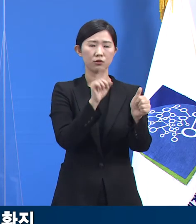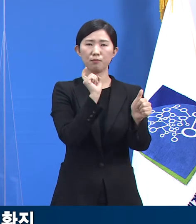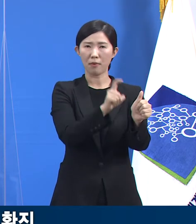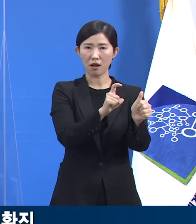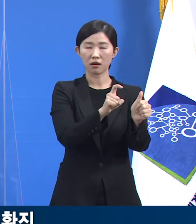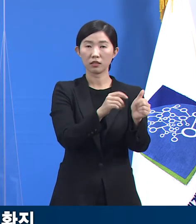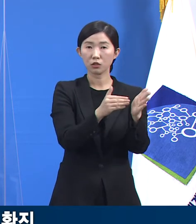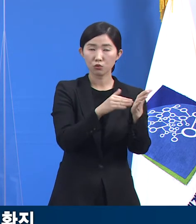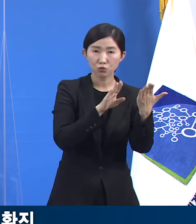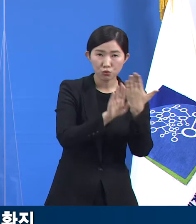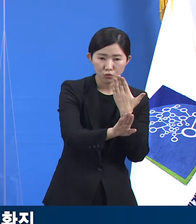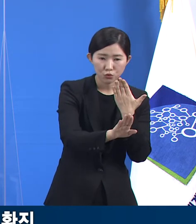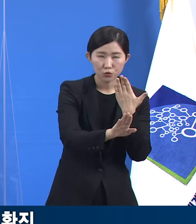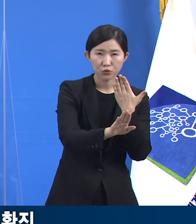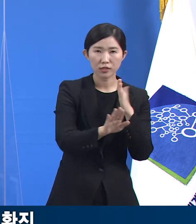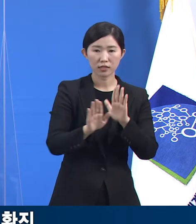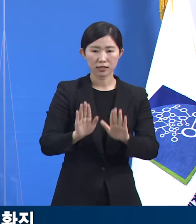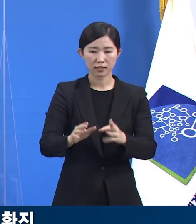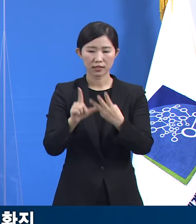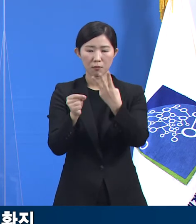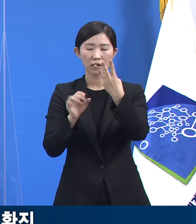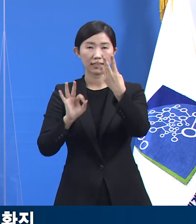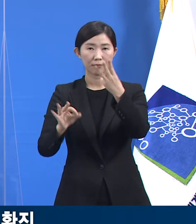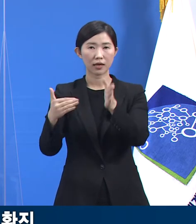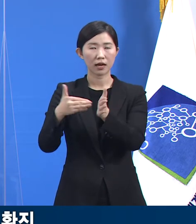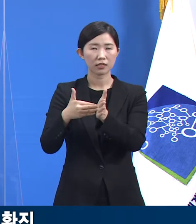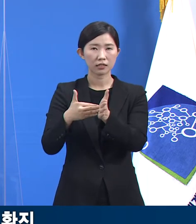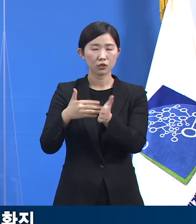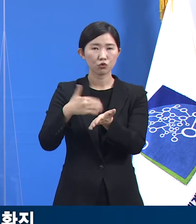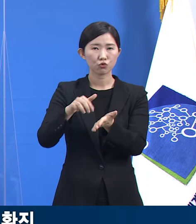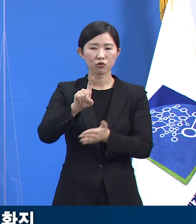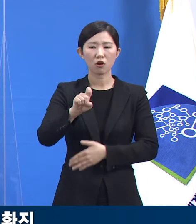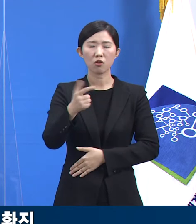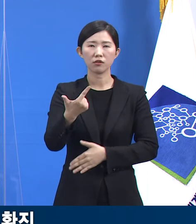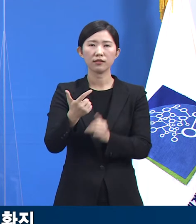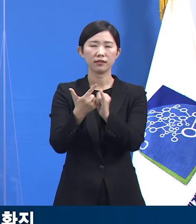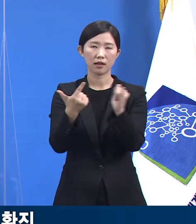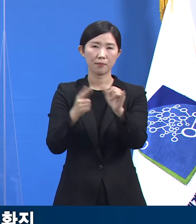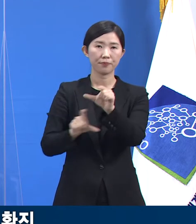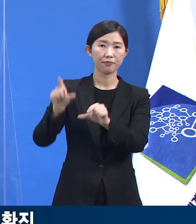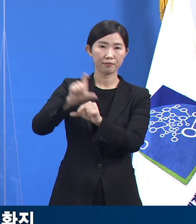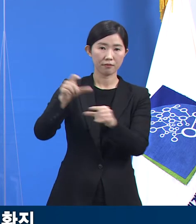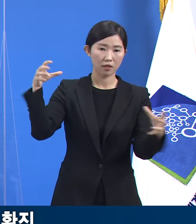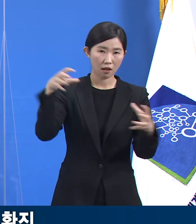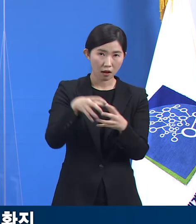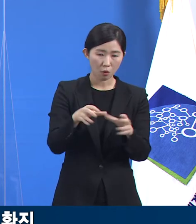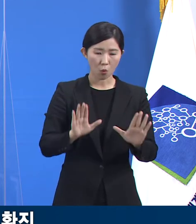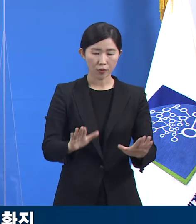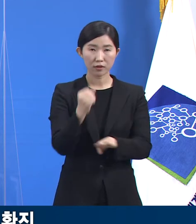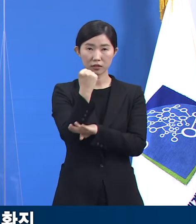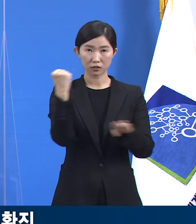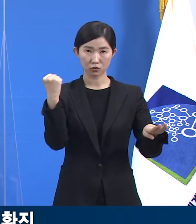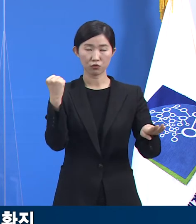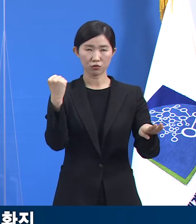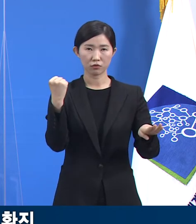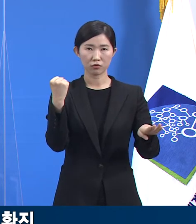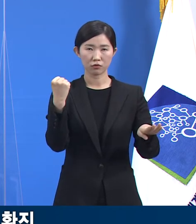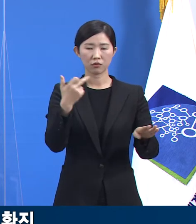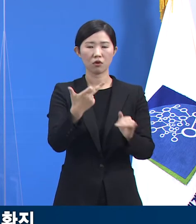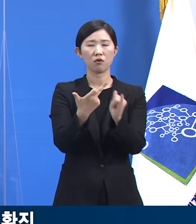10일까지 16명이 추가 확진 판정을 받으며 11일 0시 기준 총 확진자는